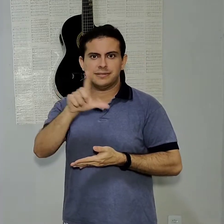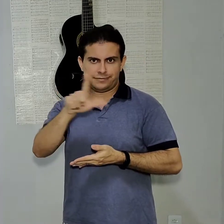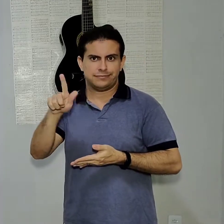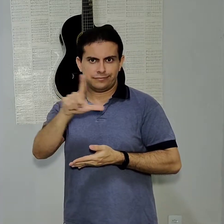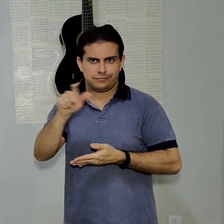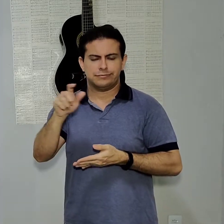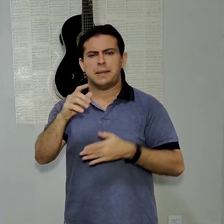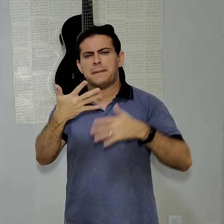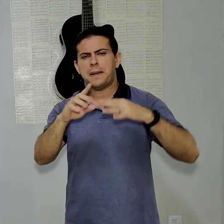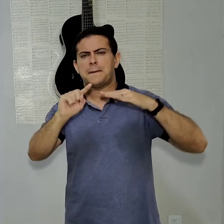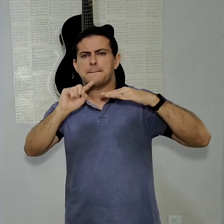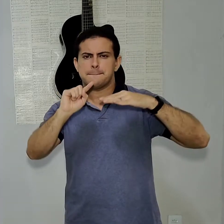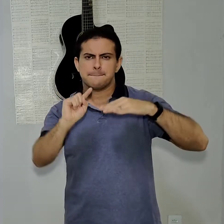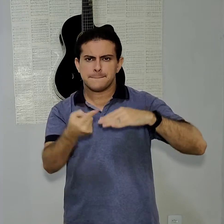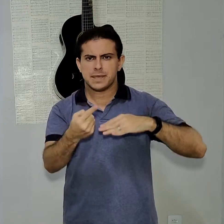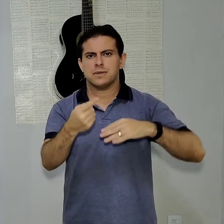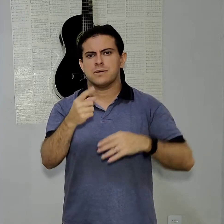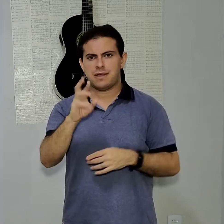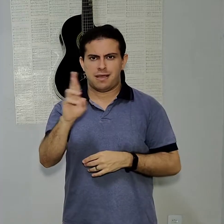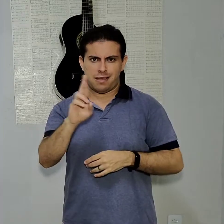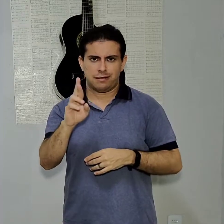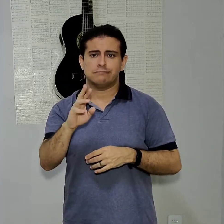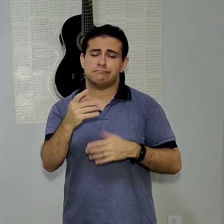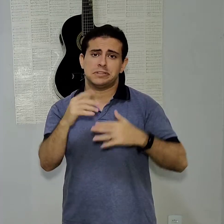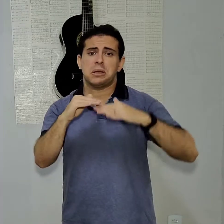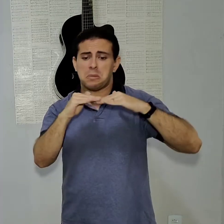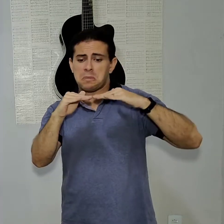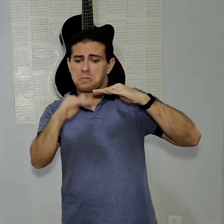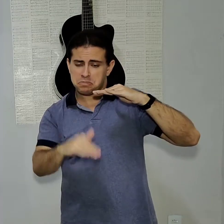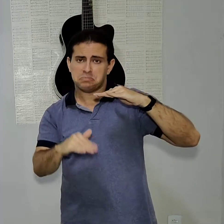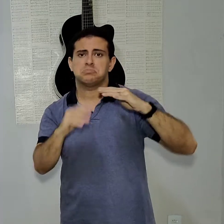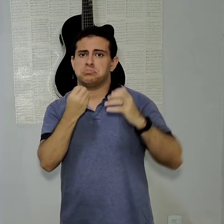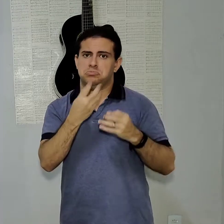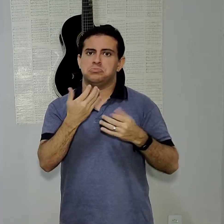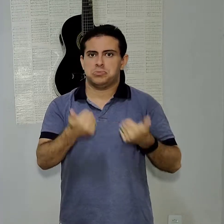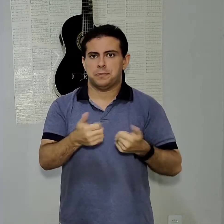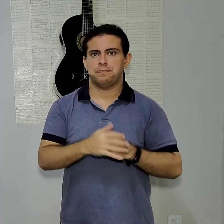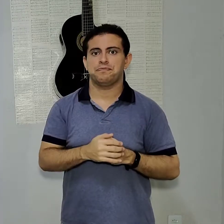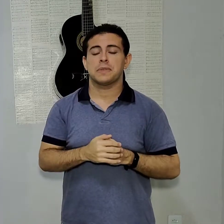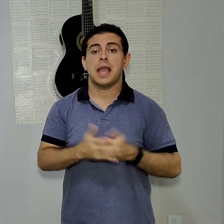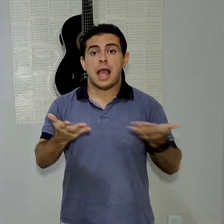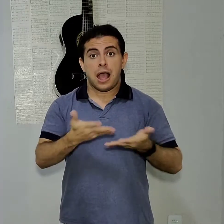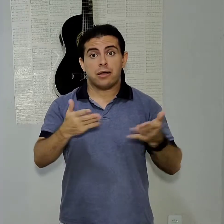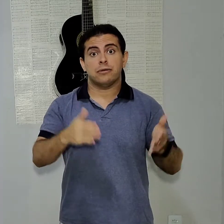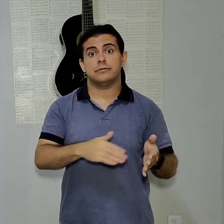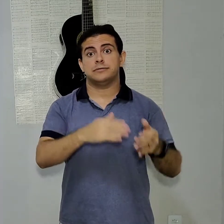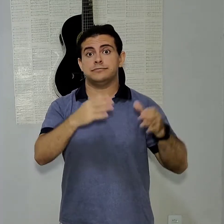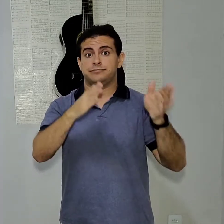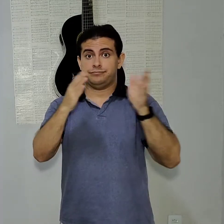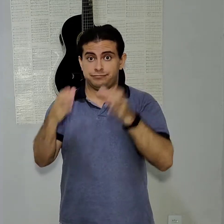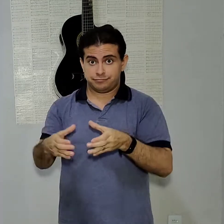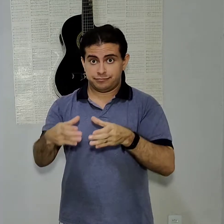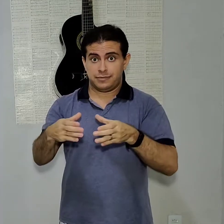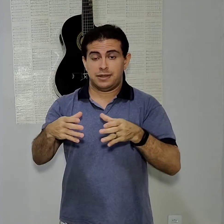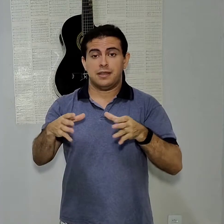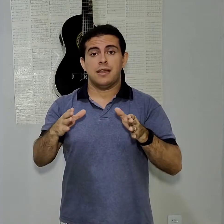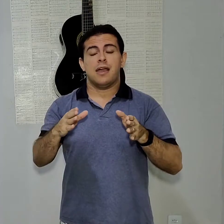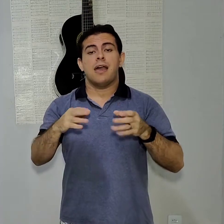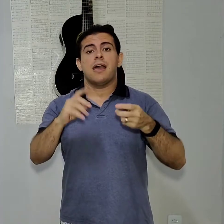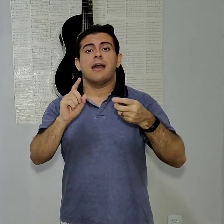realmente vai estar um preço bom aí pra promoção. Agora, vamos passar pra faixa dos intermediários. Essa é uma faixa maior, porque vai